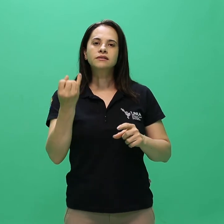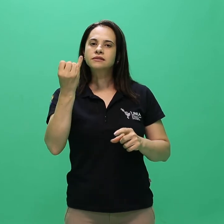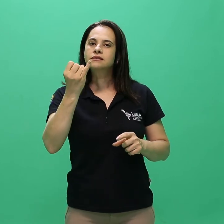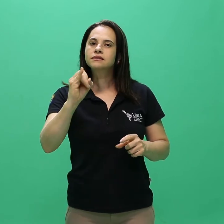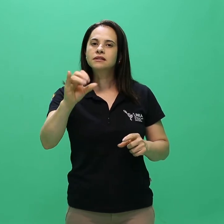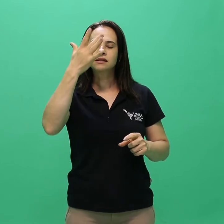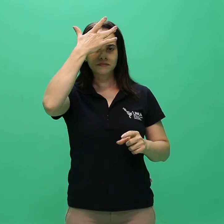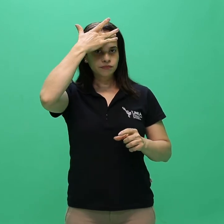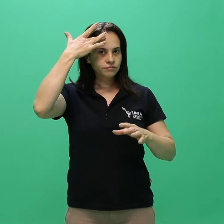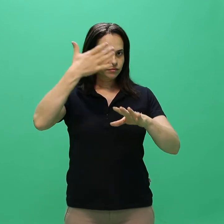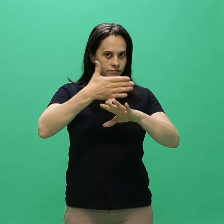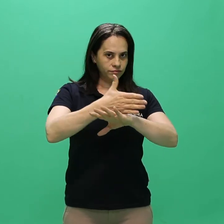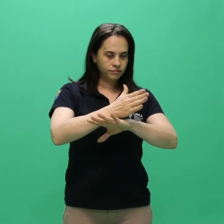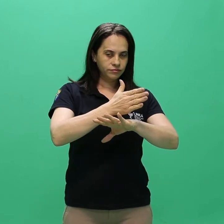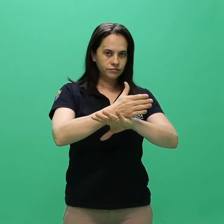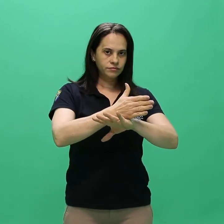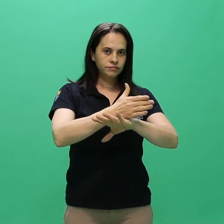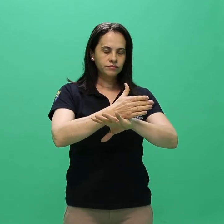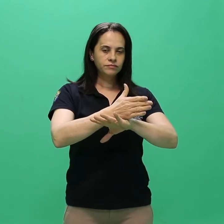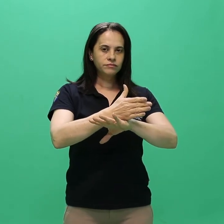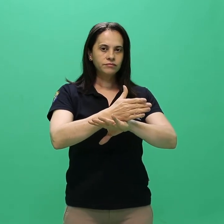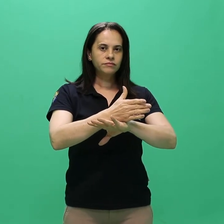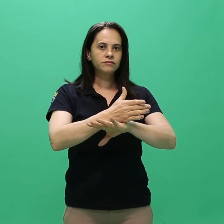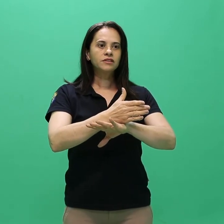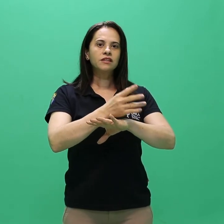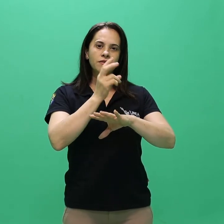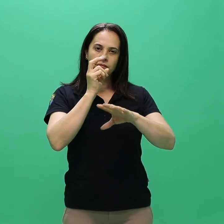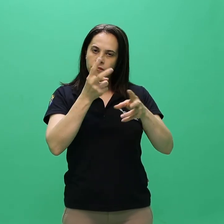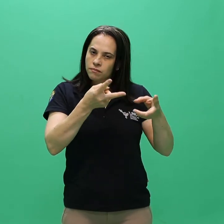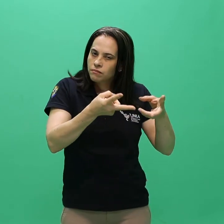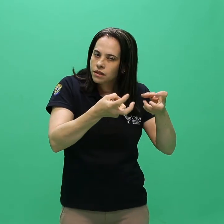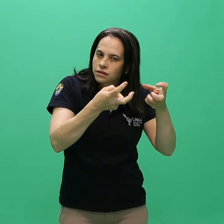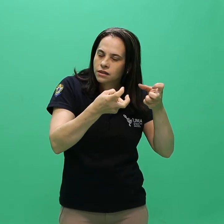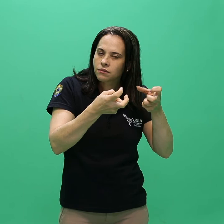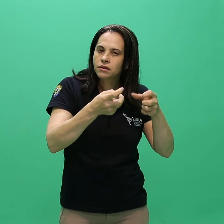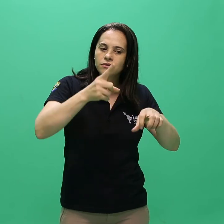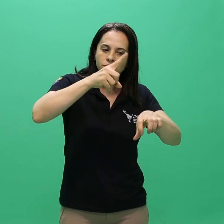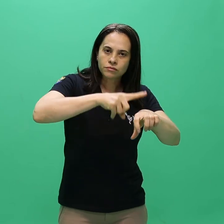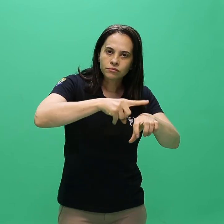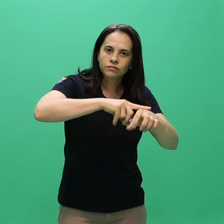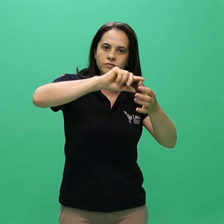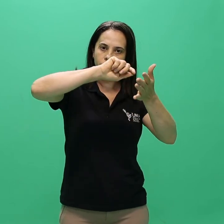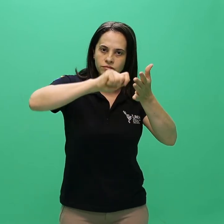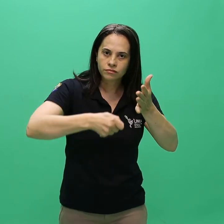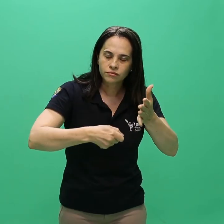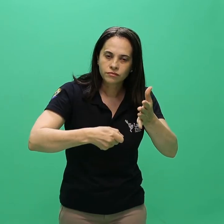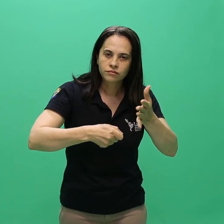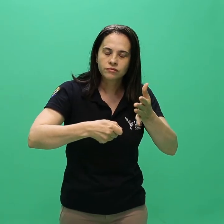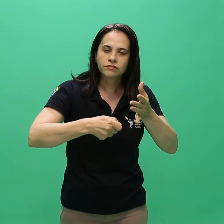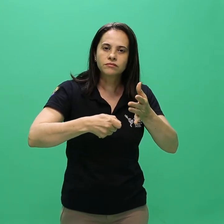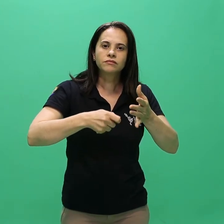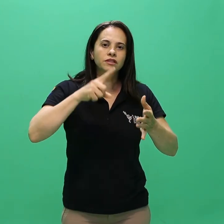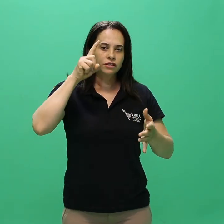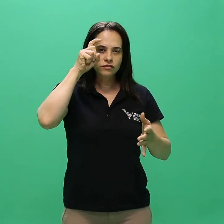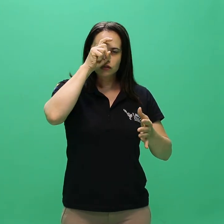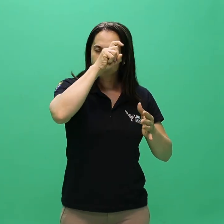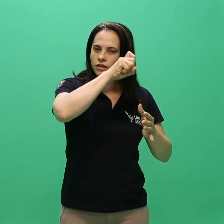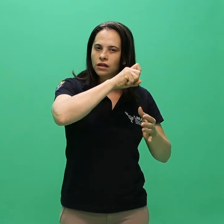impossibilidade da inscrição por dificuldade técnica ou outra, poderá, dentro do